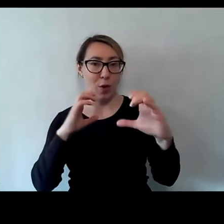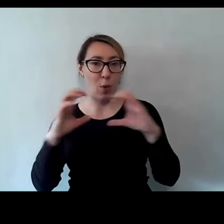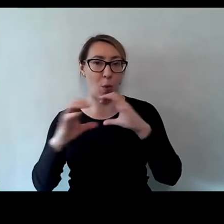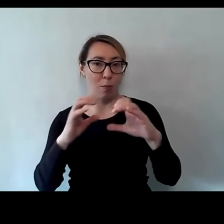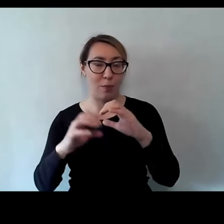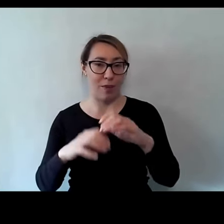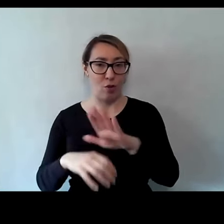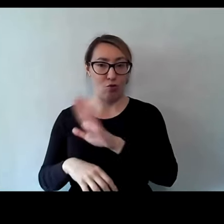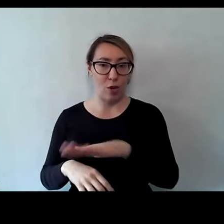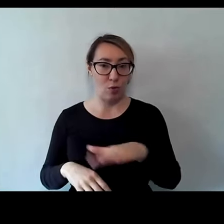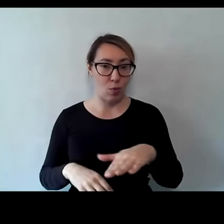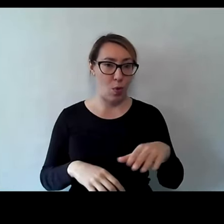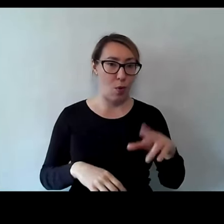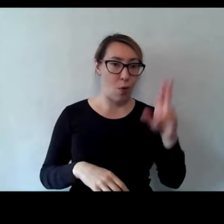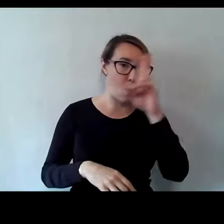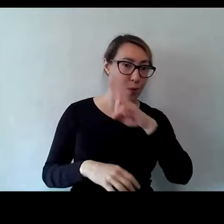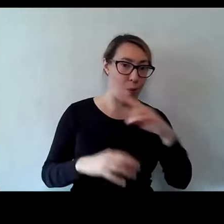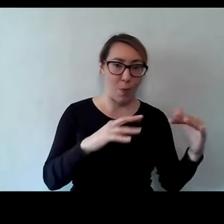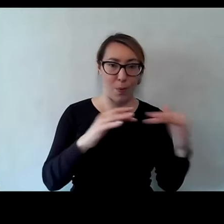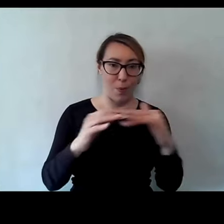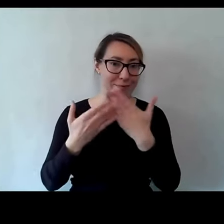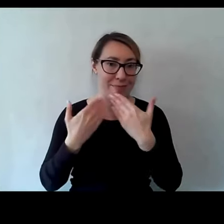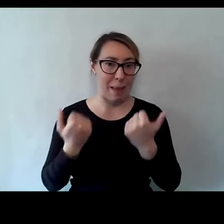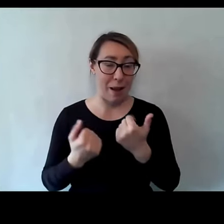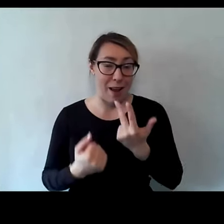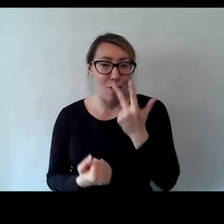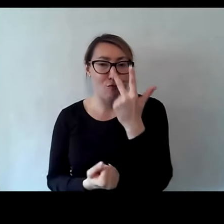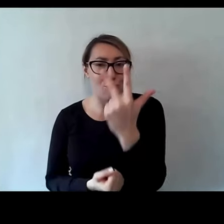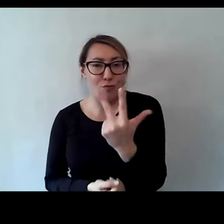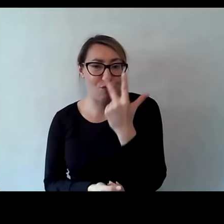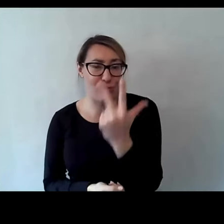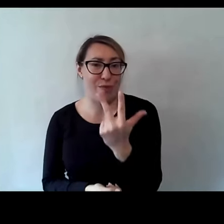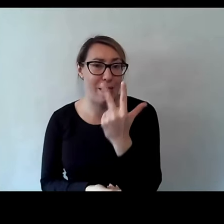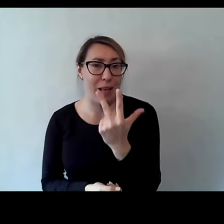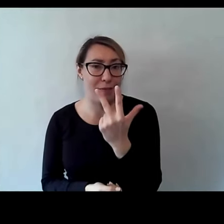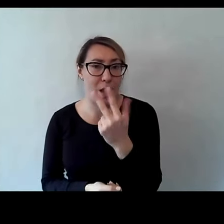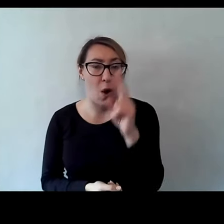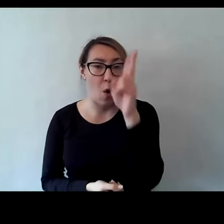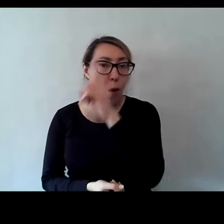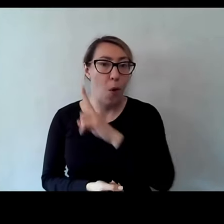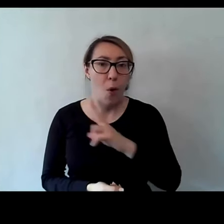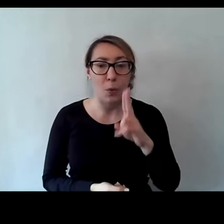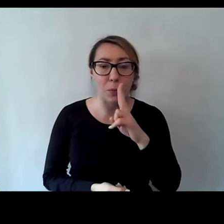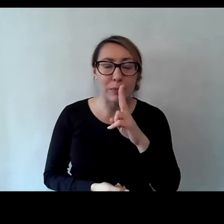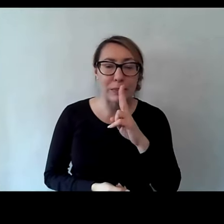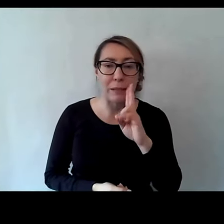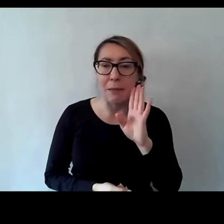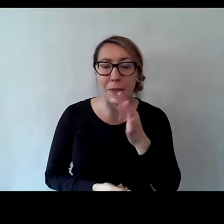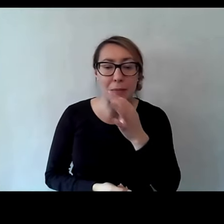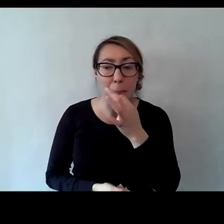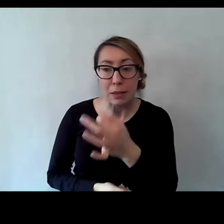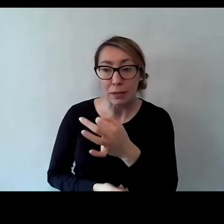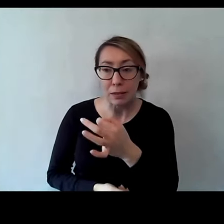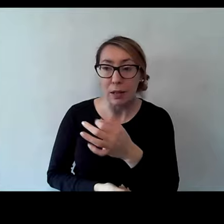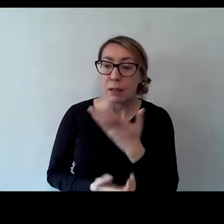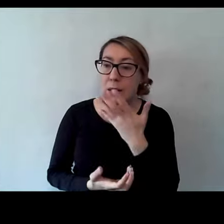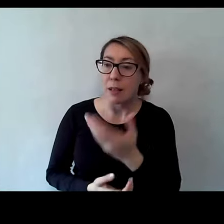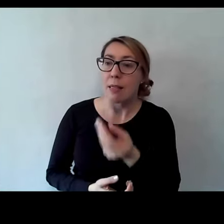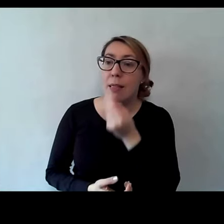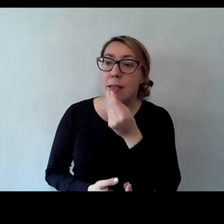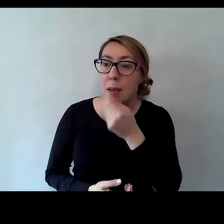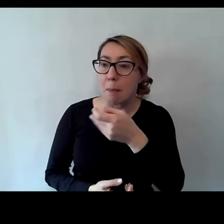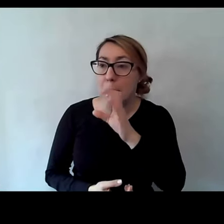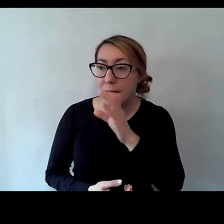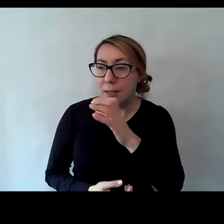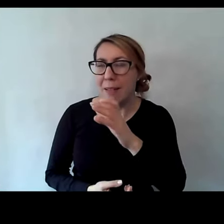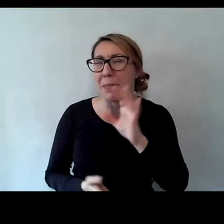i rodzica. Zobaczcie, przez trzy lata rodzic się nie nawet zapytał, czy chcesz jeść, czy chcesz pić. Znaczy,